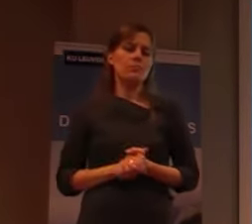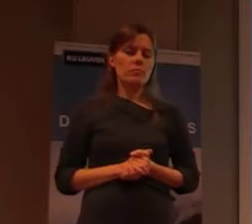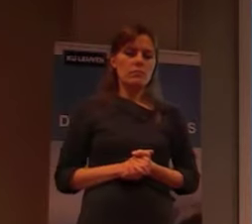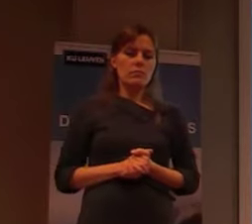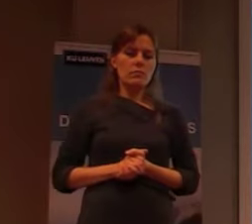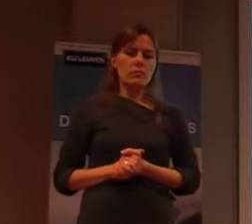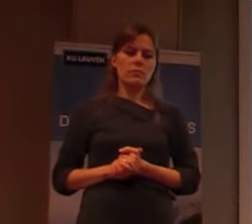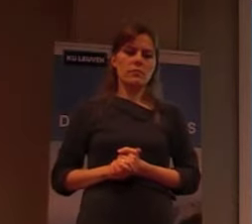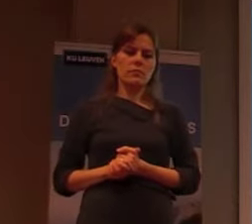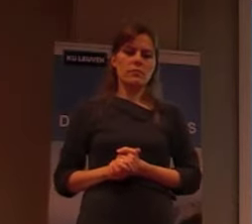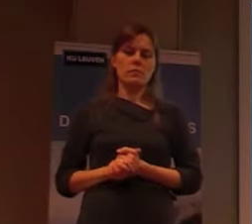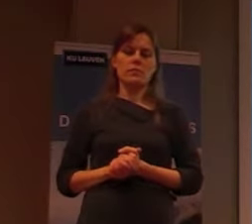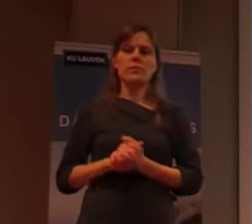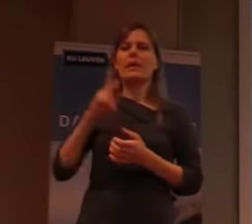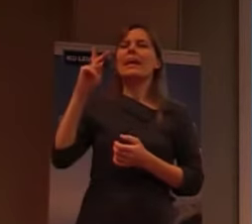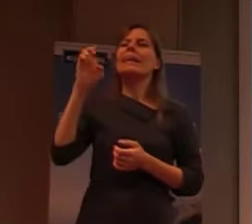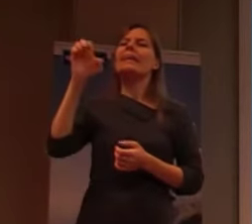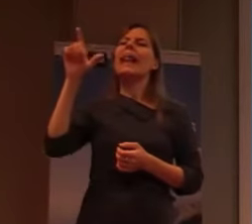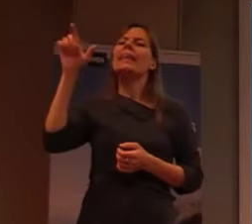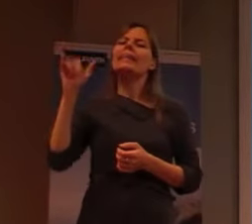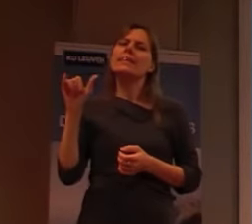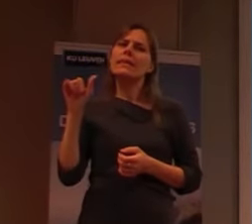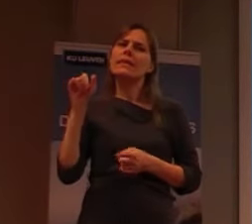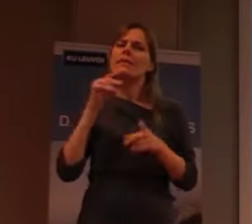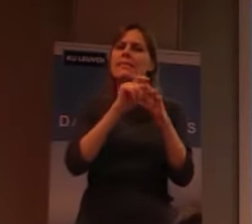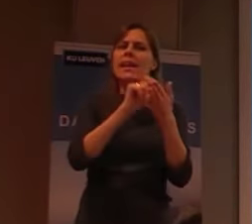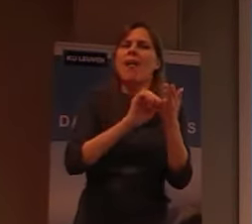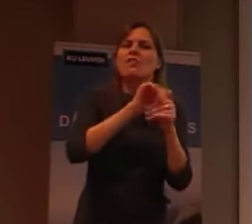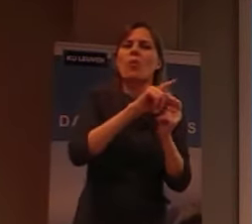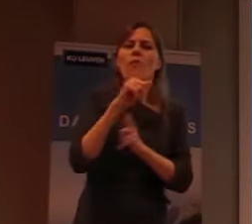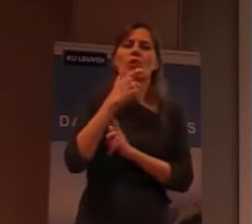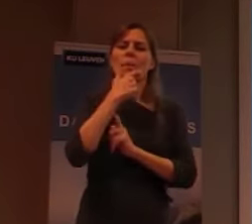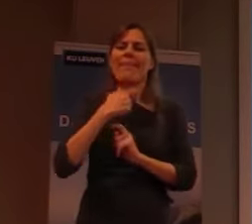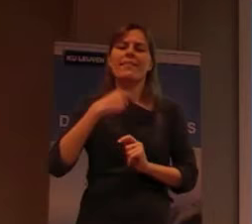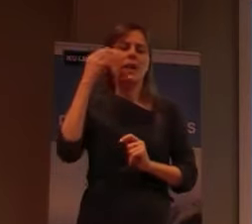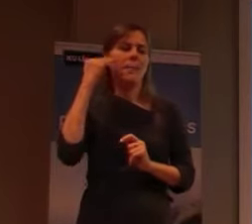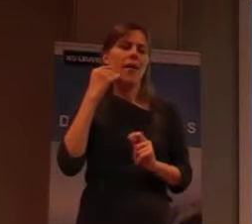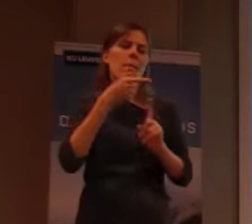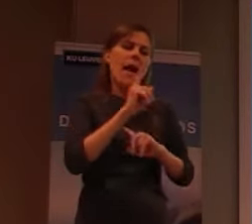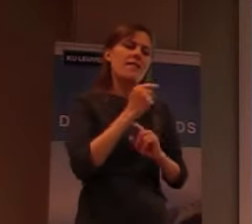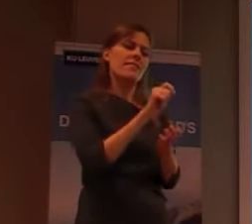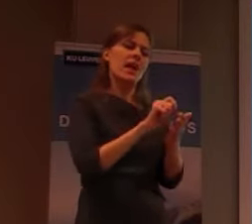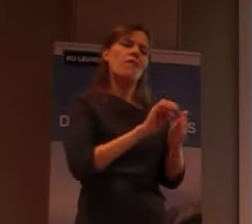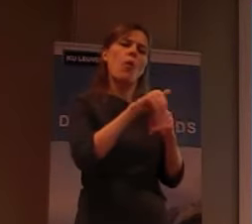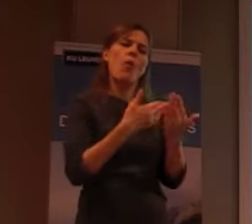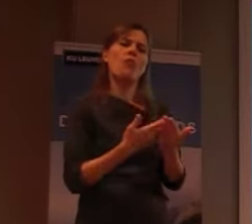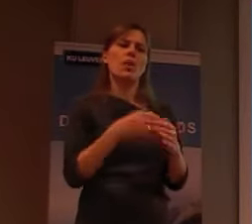niet over Paterdamianen, maar die schrijft, over die patiënten, en zeggen, die patiënten, die waren eigenlijk, niet zo weerloos, als dat ze gedacht, als